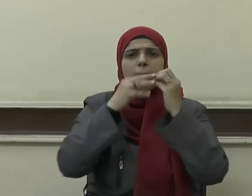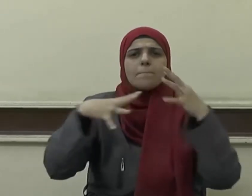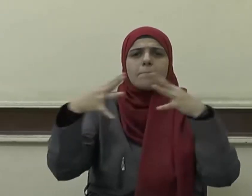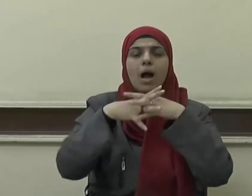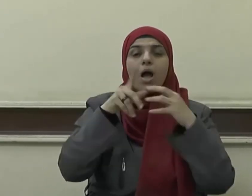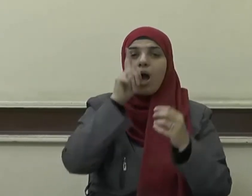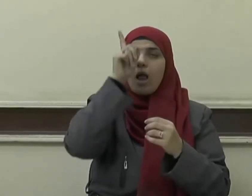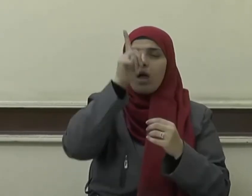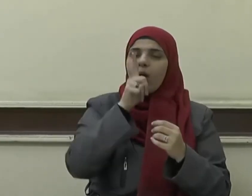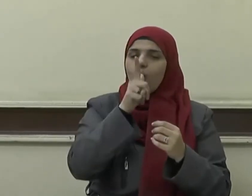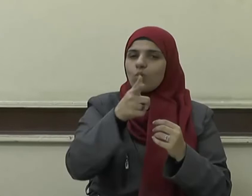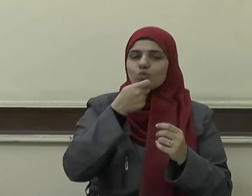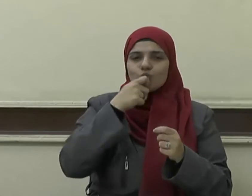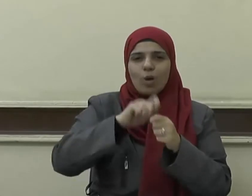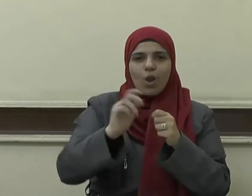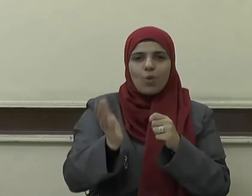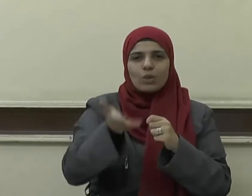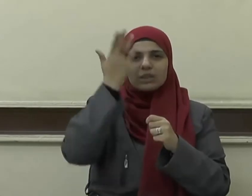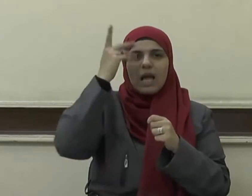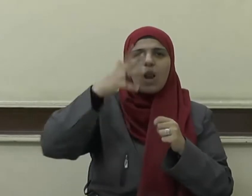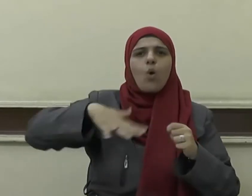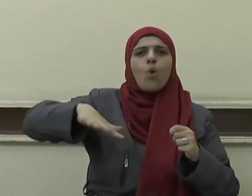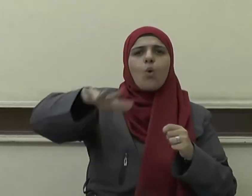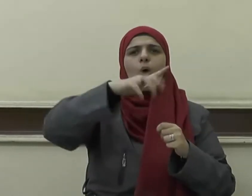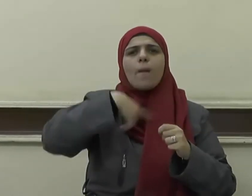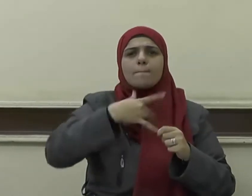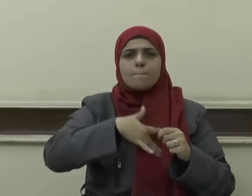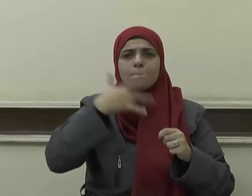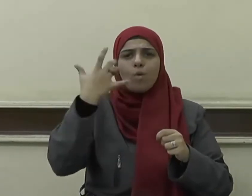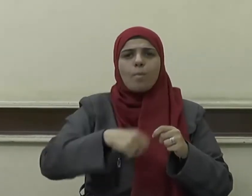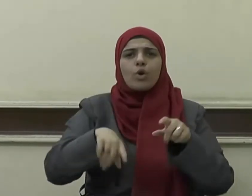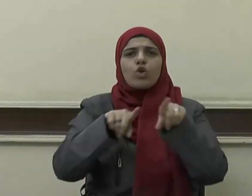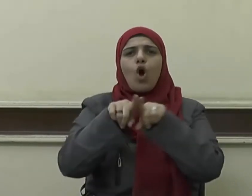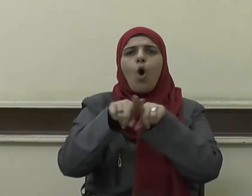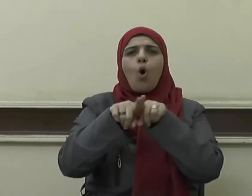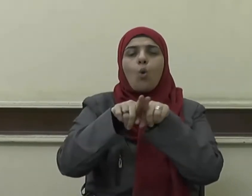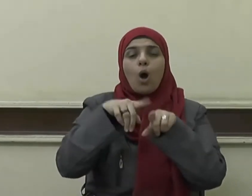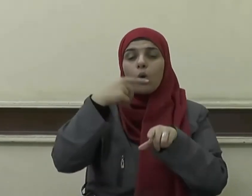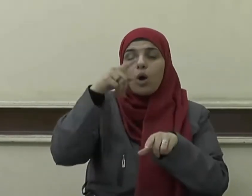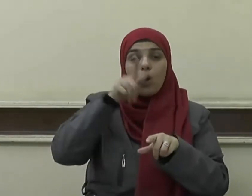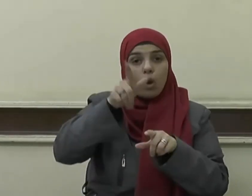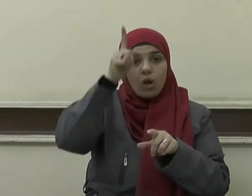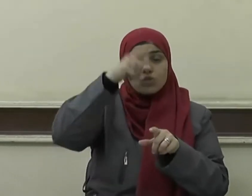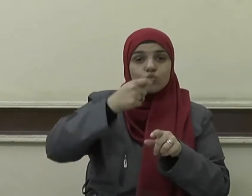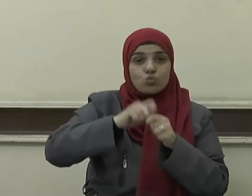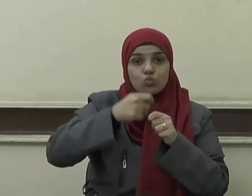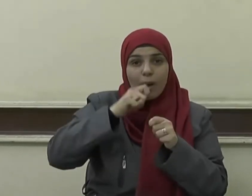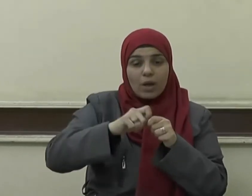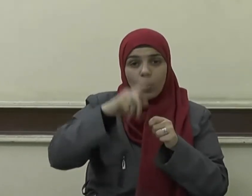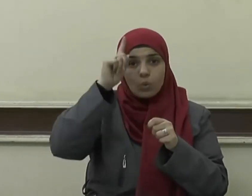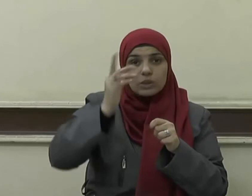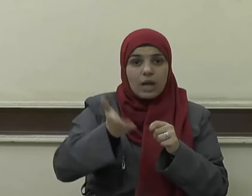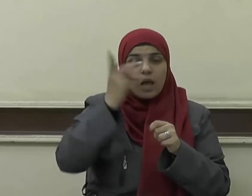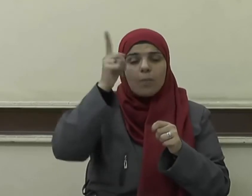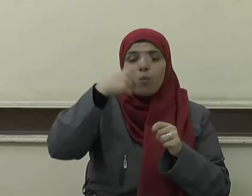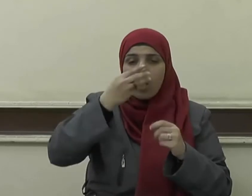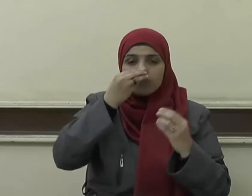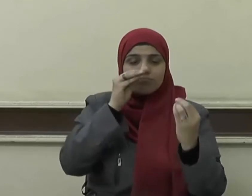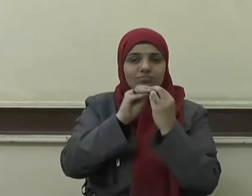المؤمنون إخوة ويقول سبحانه وألف بين قلوبهم لو أنفقت ما في